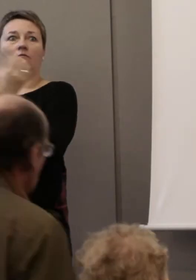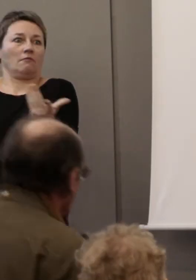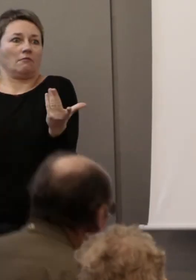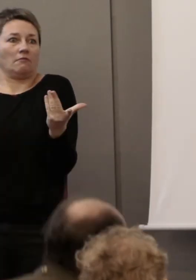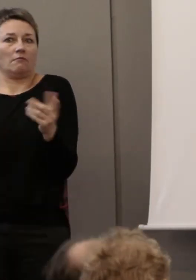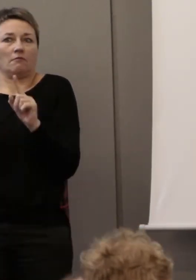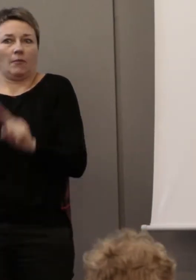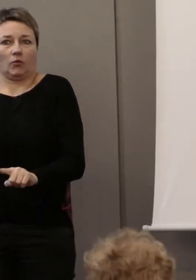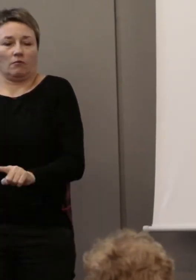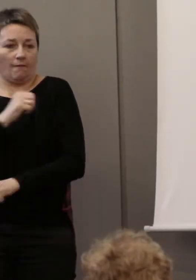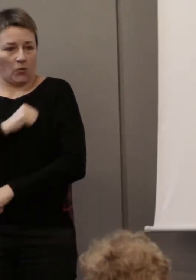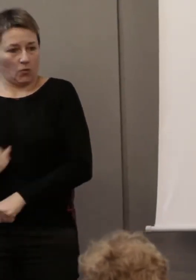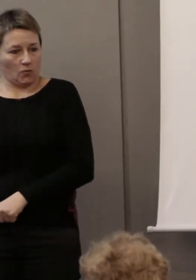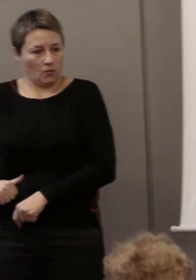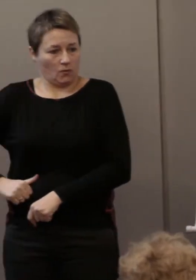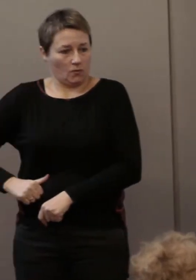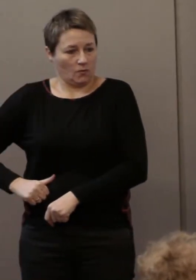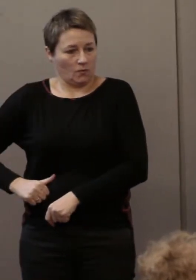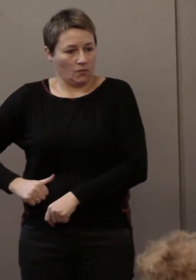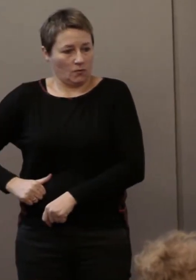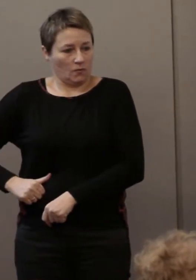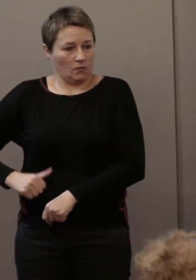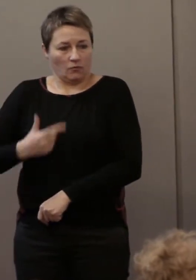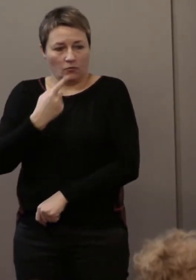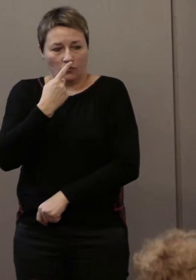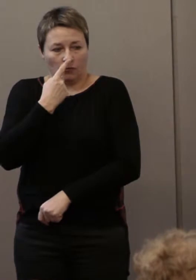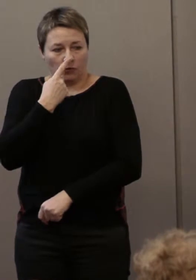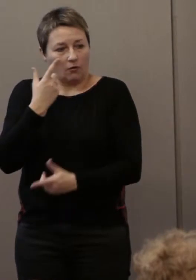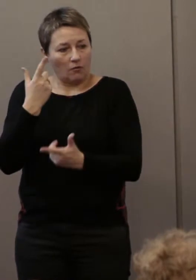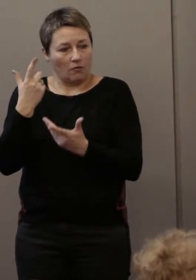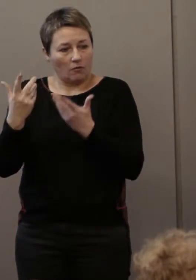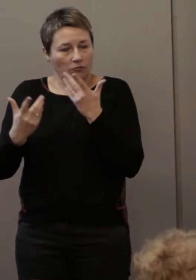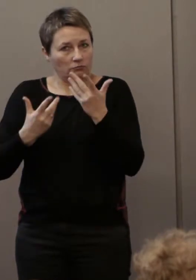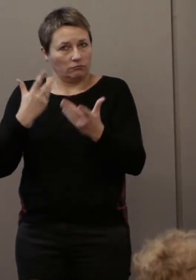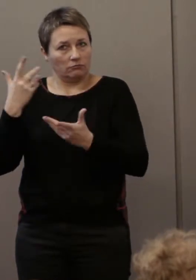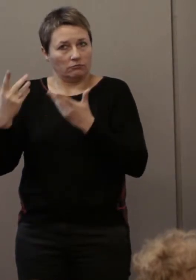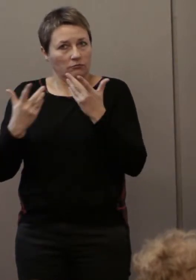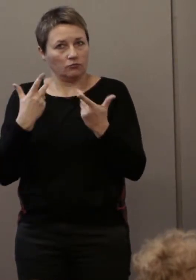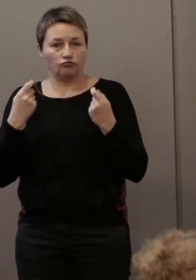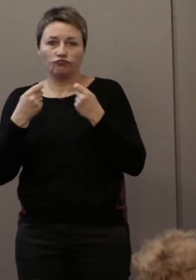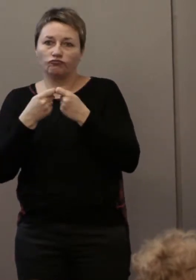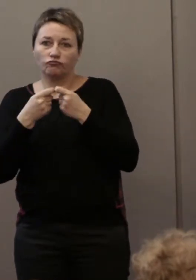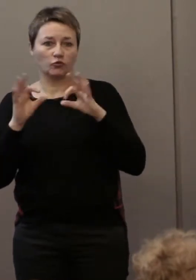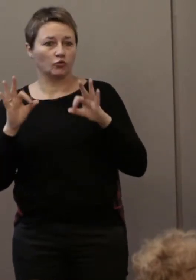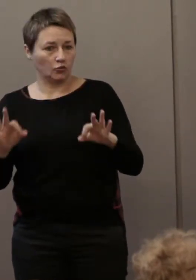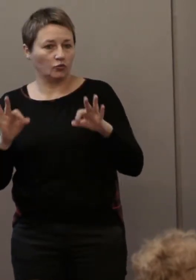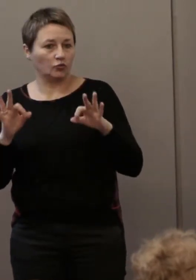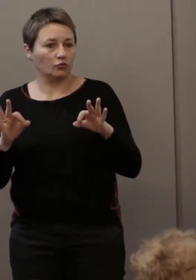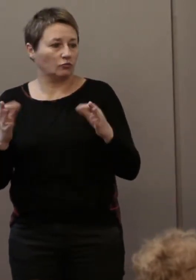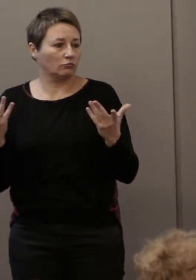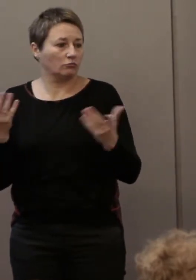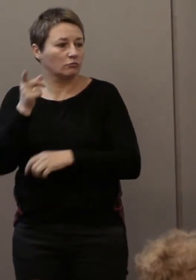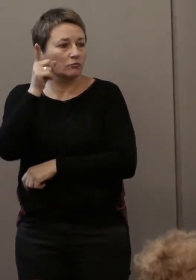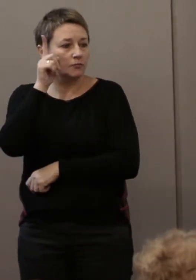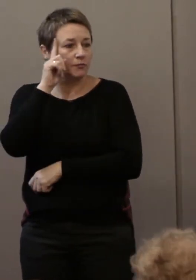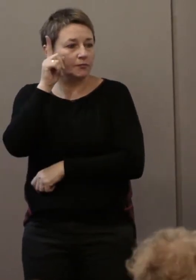très important. Et nous avons d'ailleurs trouvé que c'était un nombre qui nous convenait dans la mesure où ça